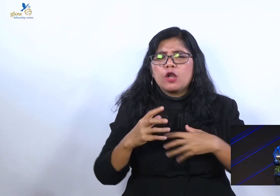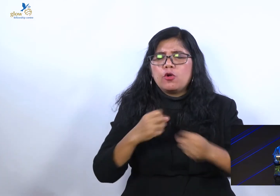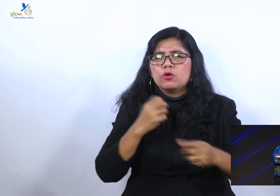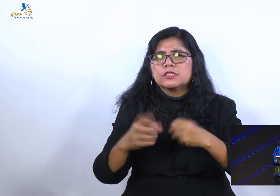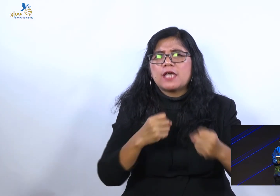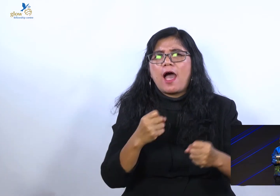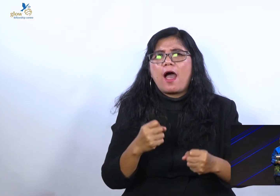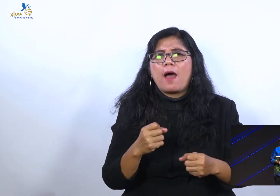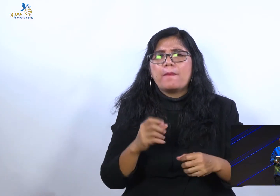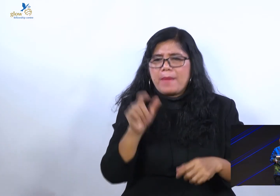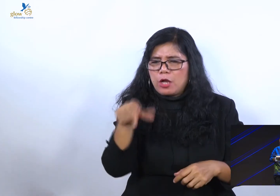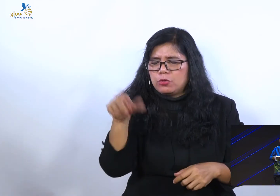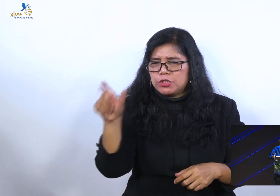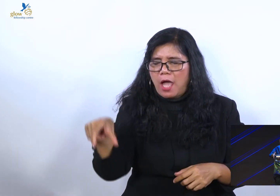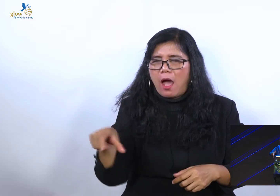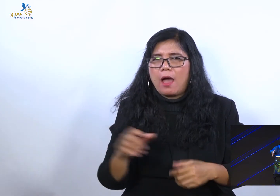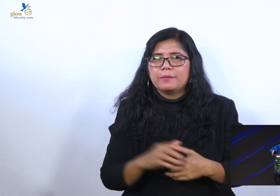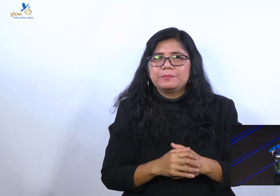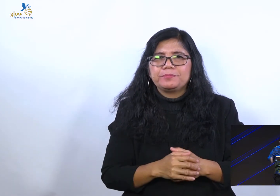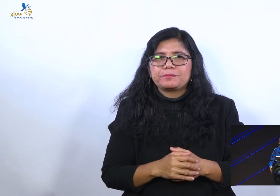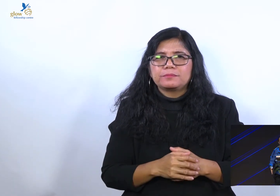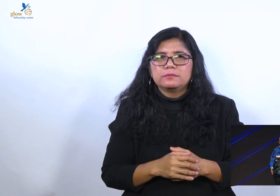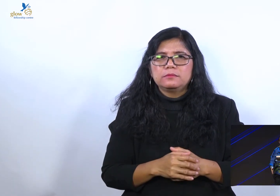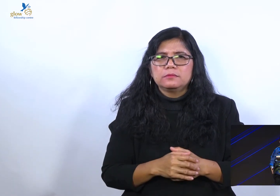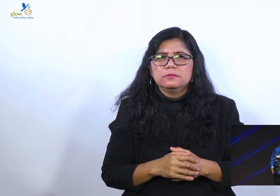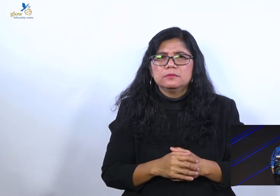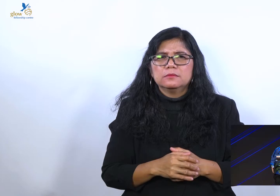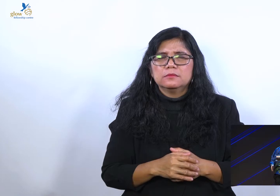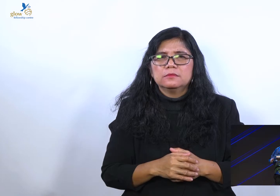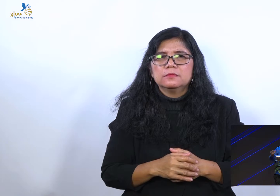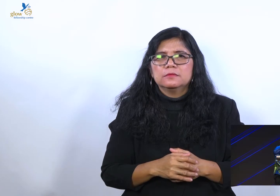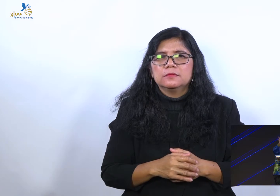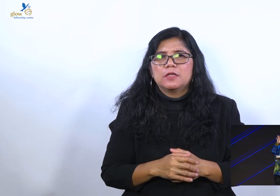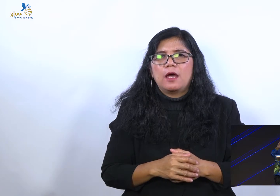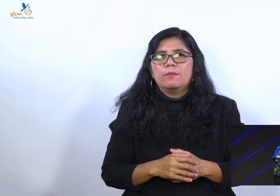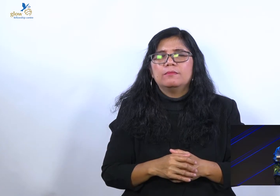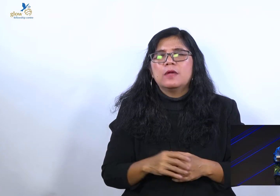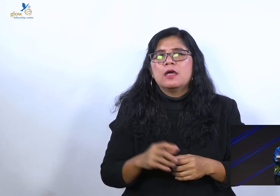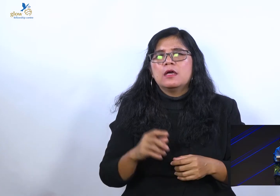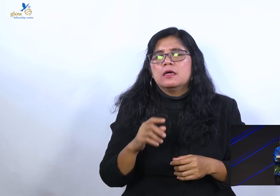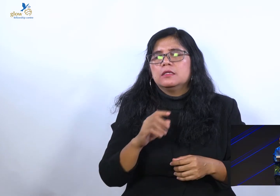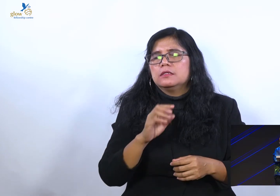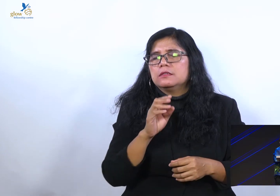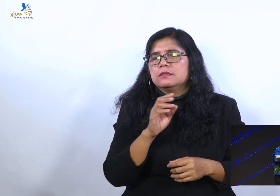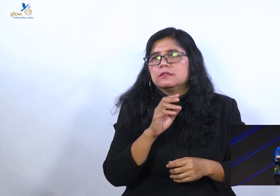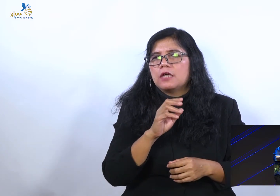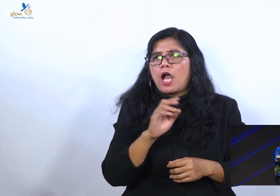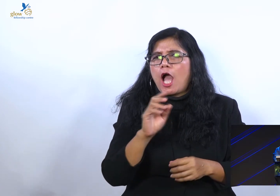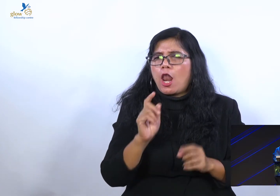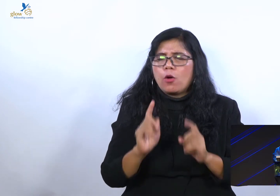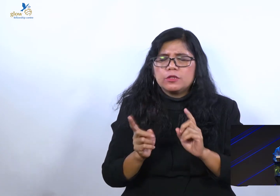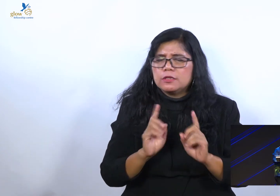Alkitab, ada tulisan, tanpa penumpahan darah, tidak ada pengampunan dosa.